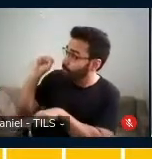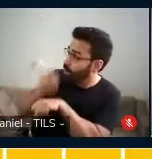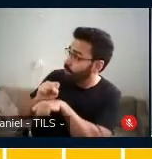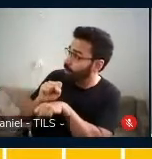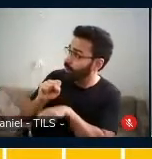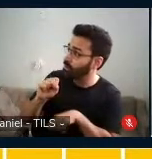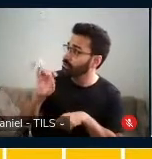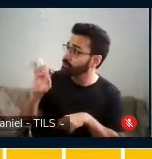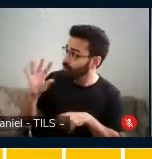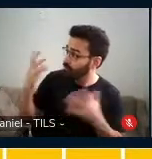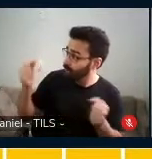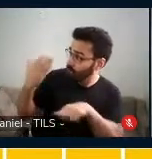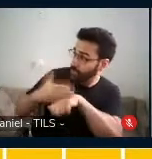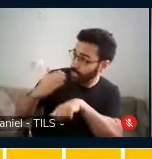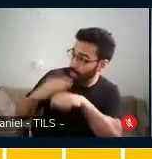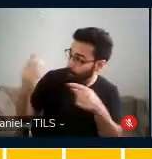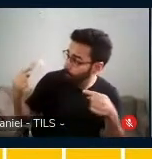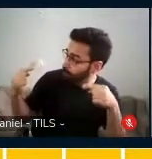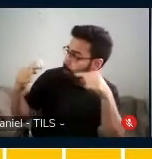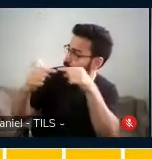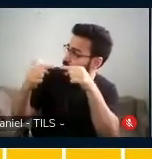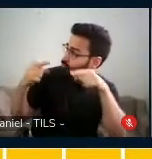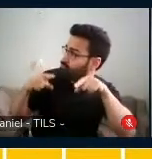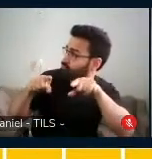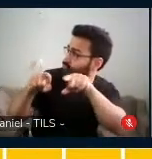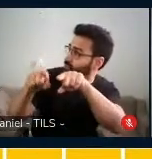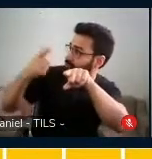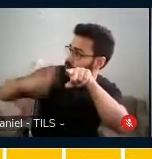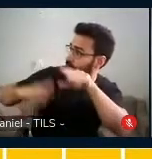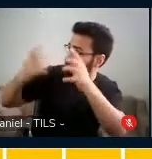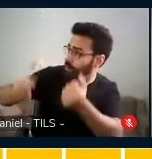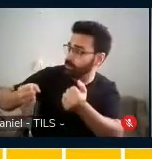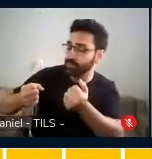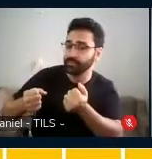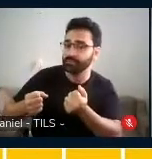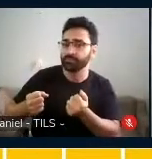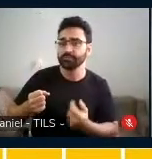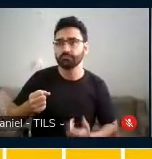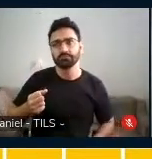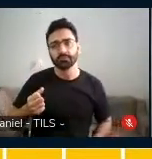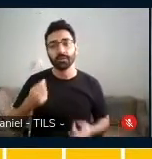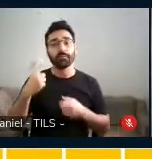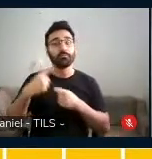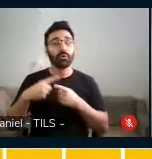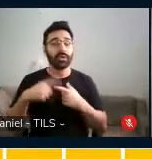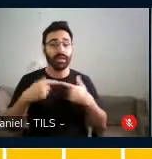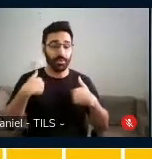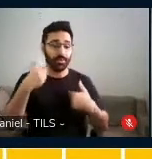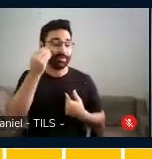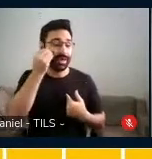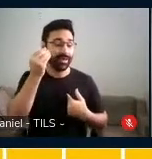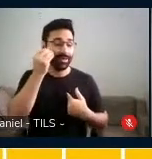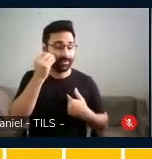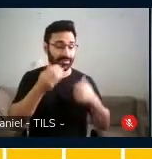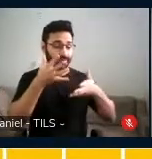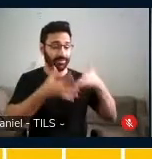gente treinar de novo. Porque o que que aconteceu? Eu tava tentando sinalizar pra ela fazer o ritmo e